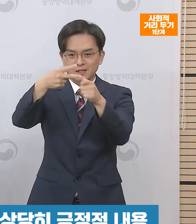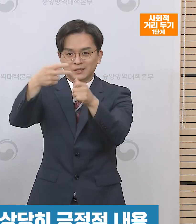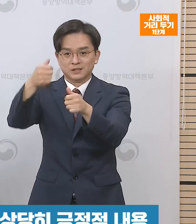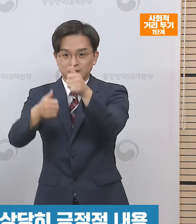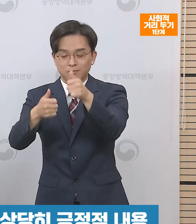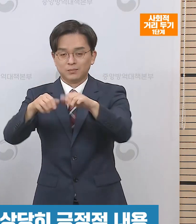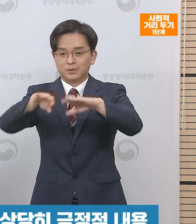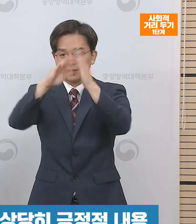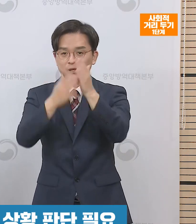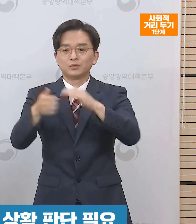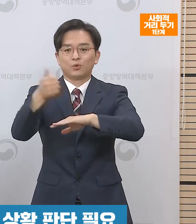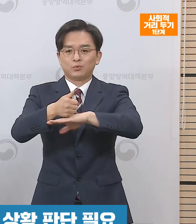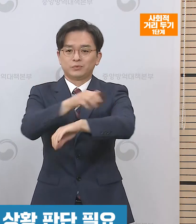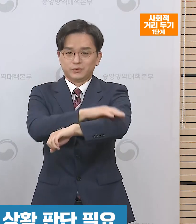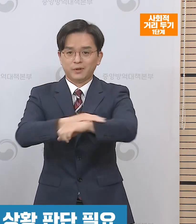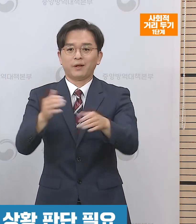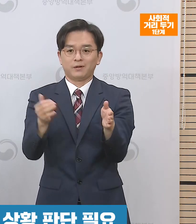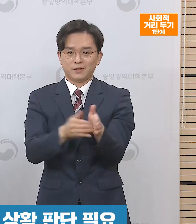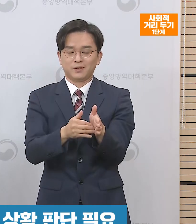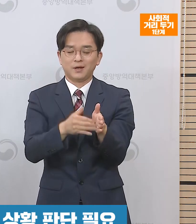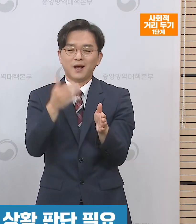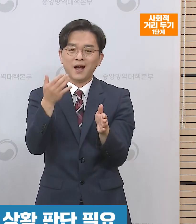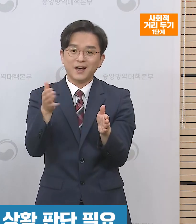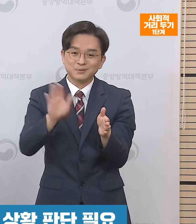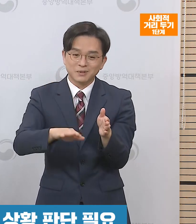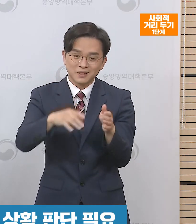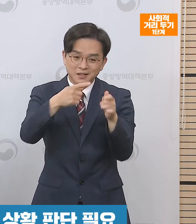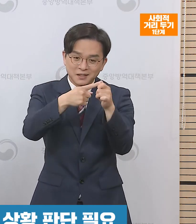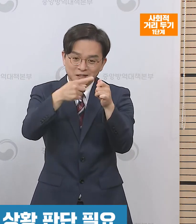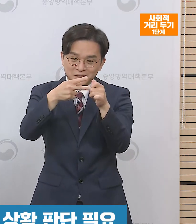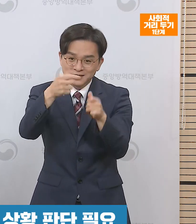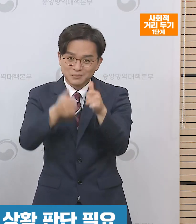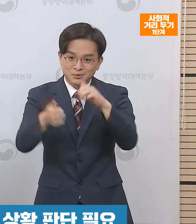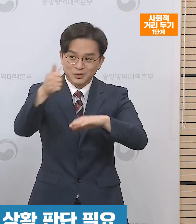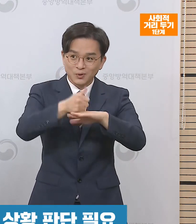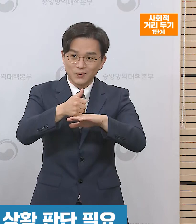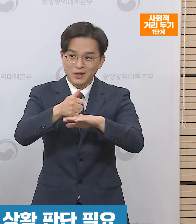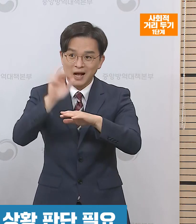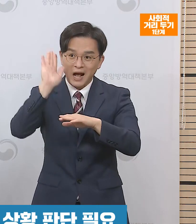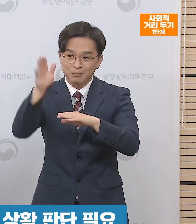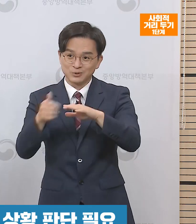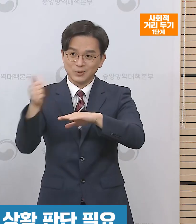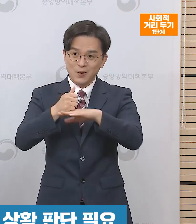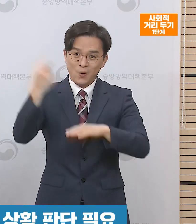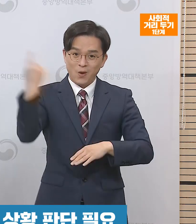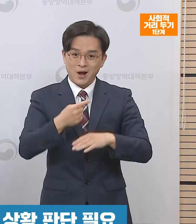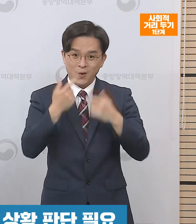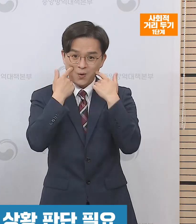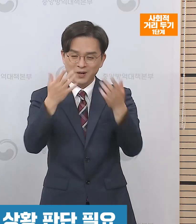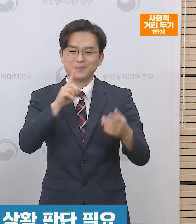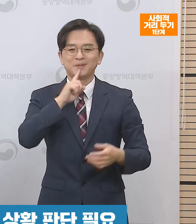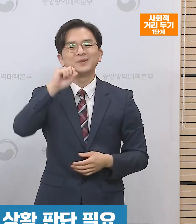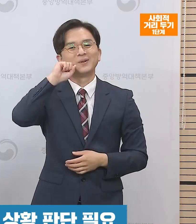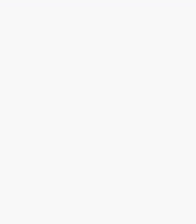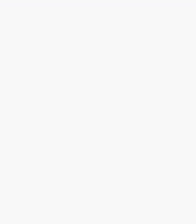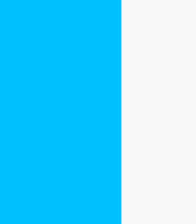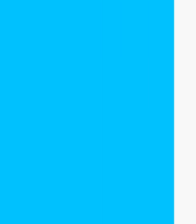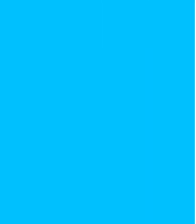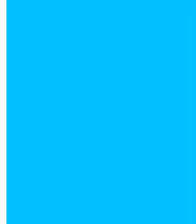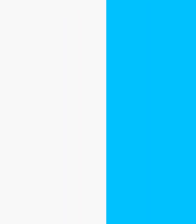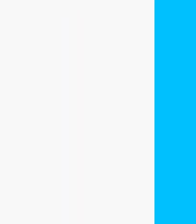높게 평가하면서도 매우 초기이기 때문에 앞으로 좀 더 지켜봐야 될 상황으로 판단하고 있습니다.